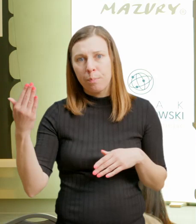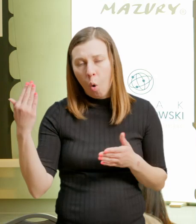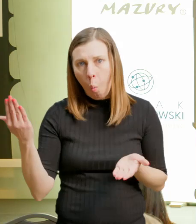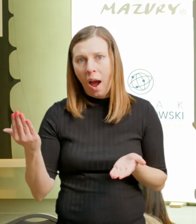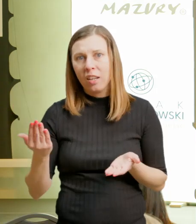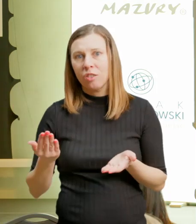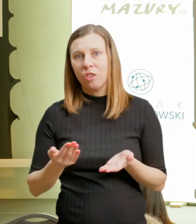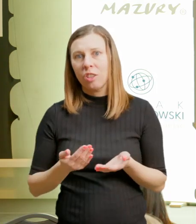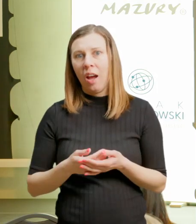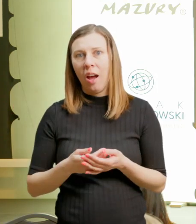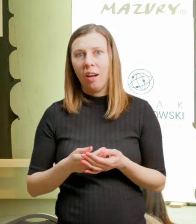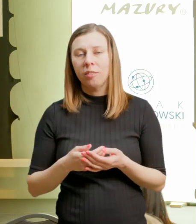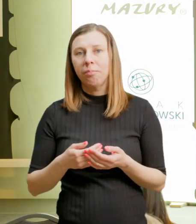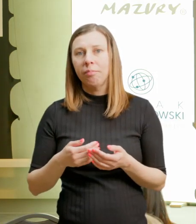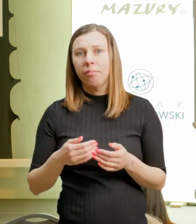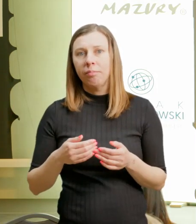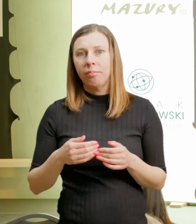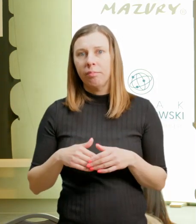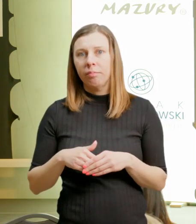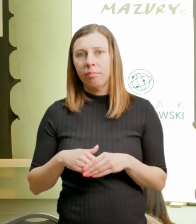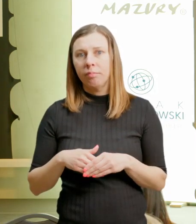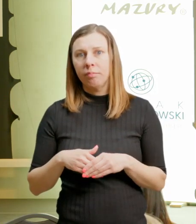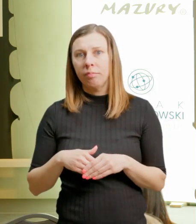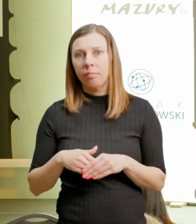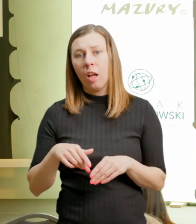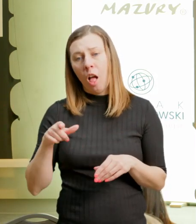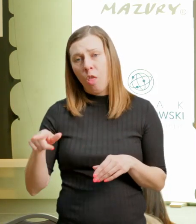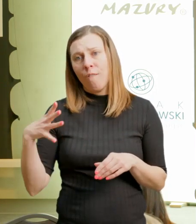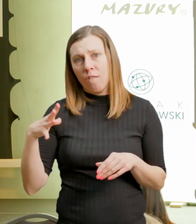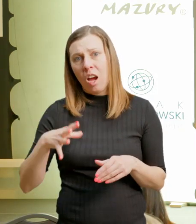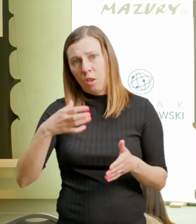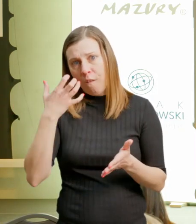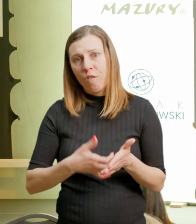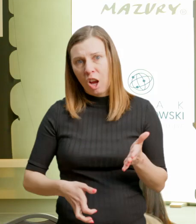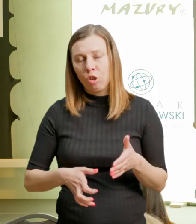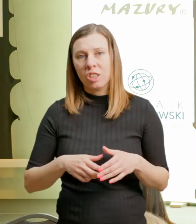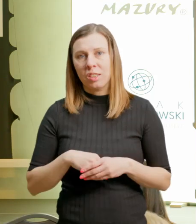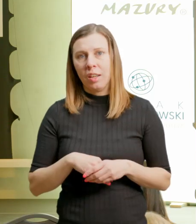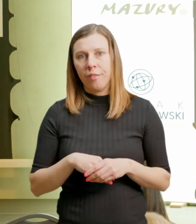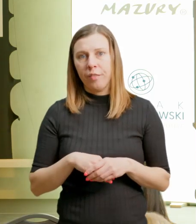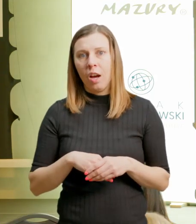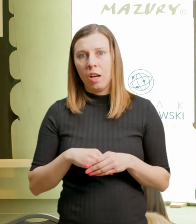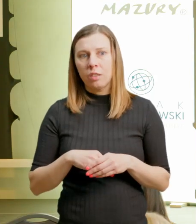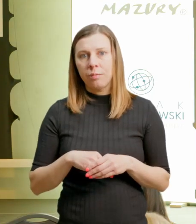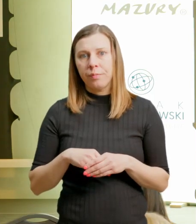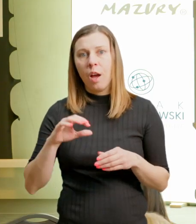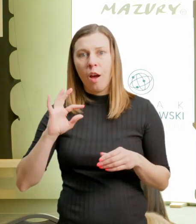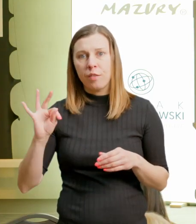narodowych i to warto też byłoby wykorzystywać, proszę Państwa, w swoich działaniach promocyjnych.